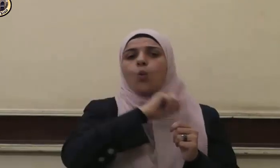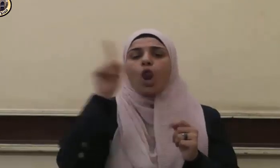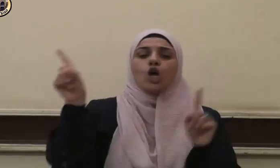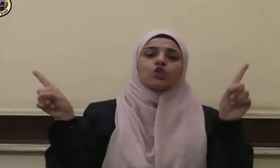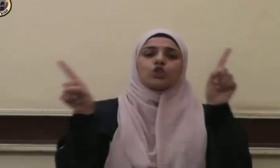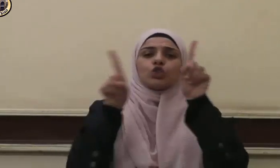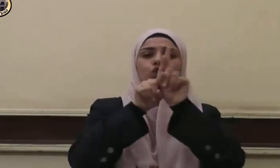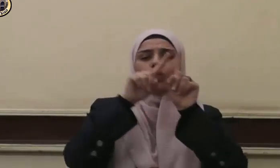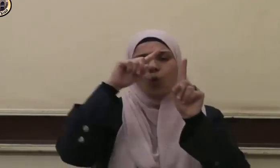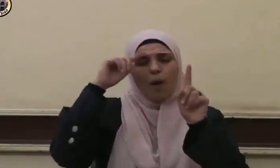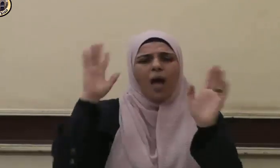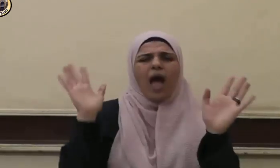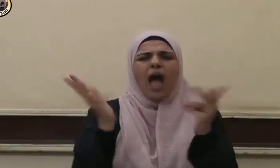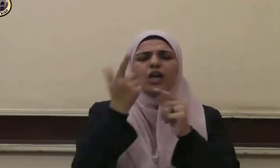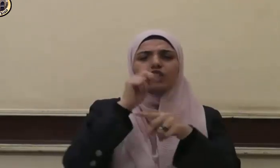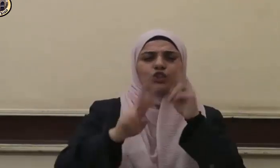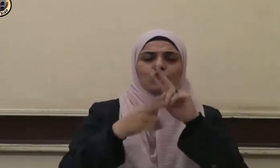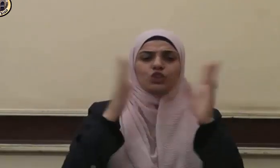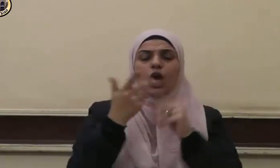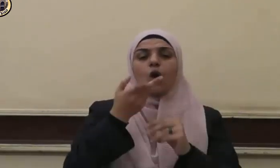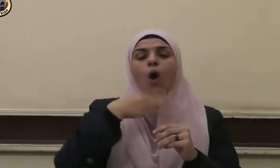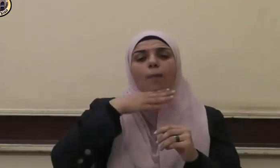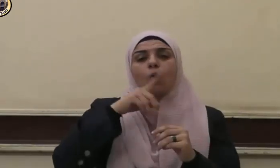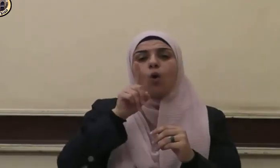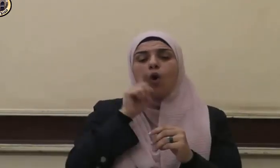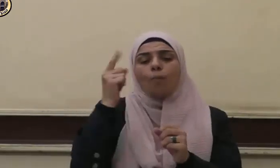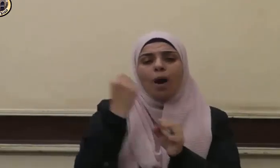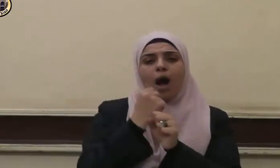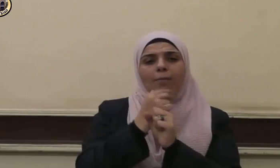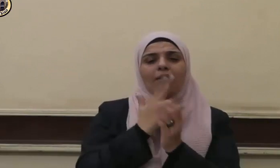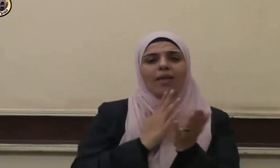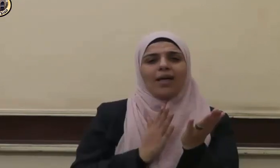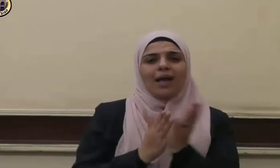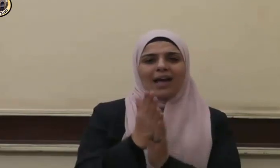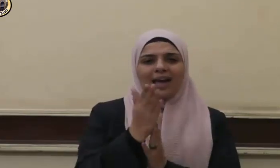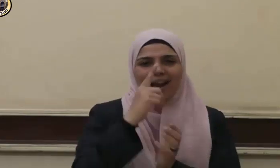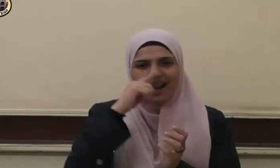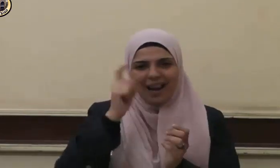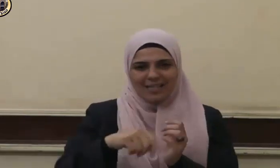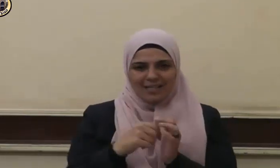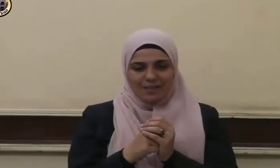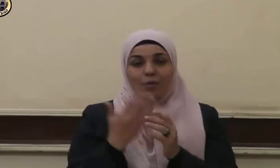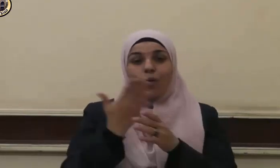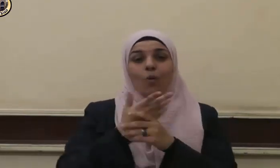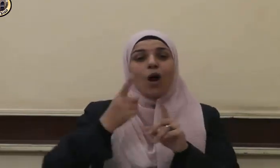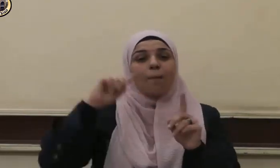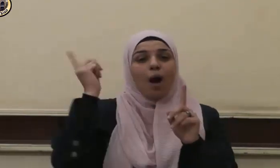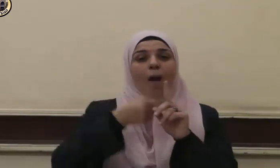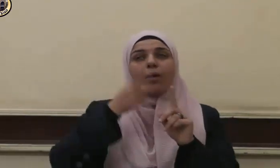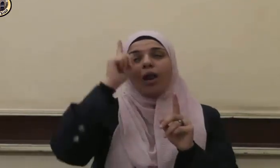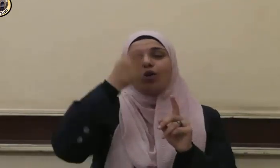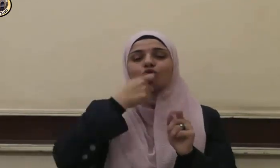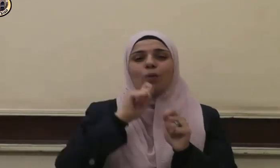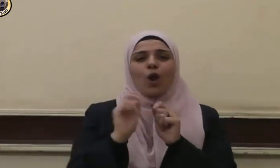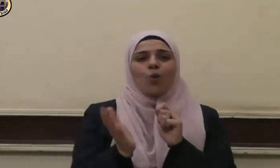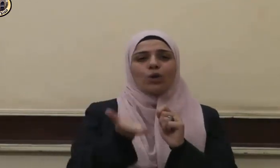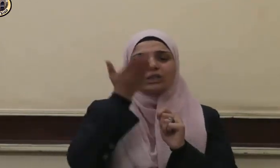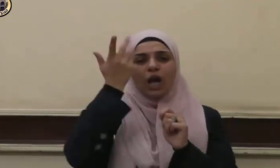تشركوا به شيئا وبالوالدين إحسانا كما أمر سبحانه بشكره